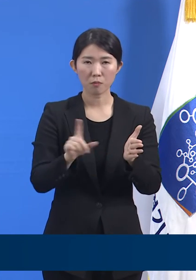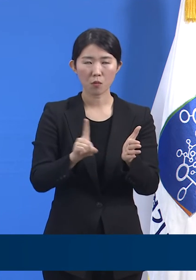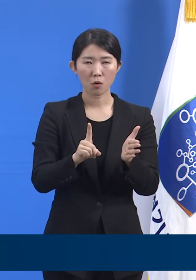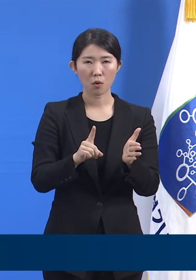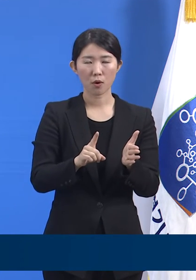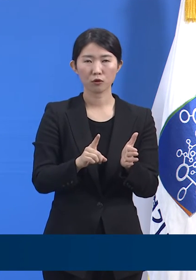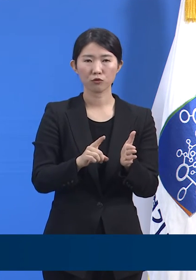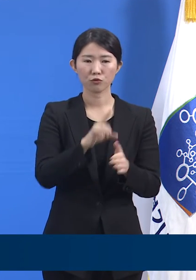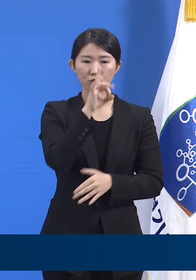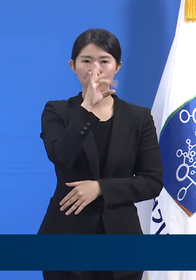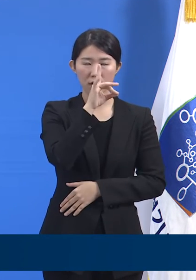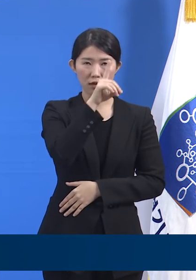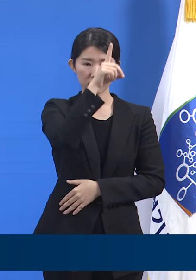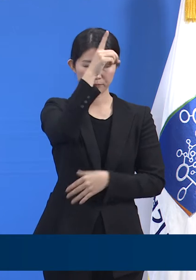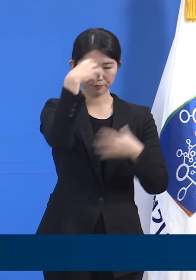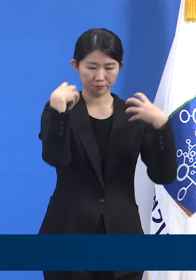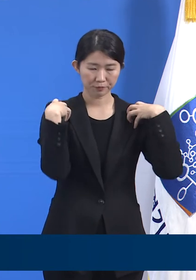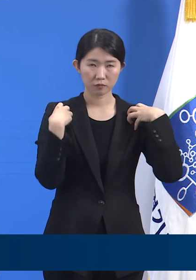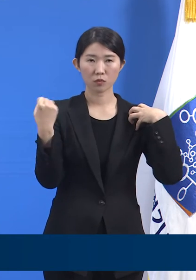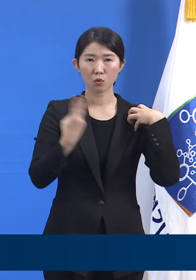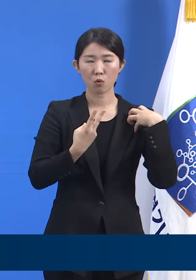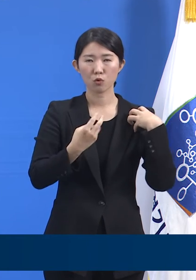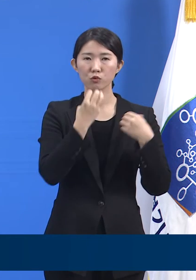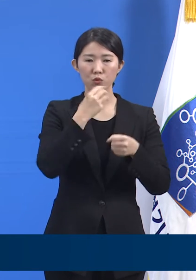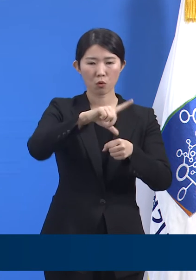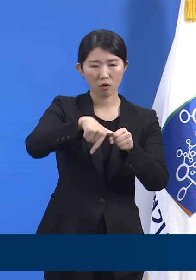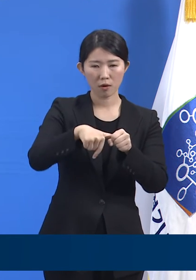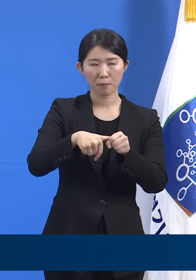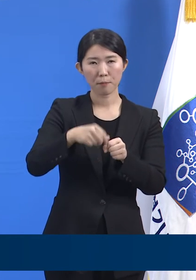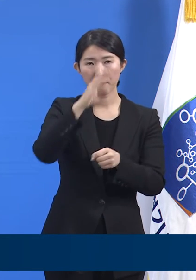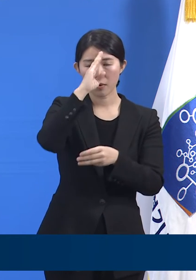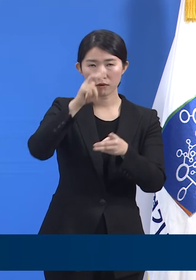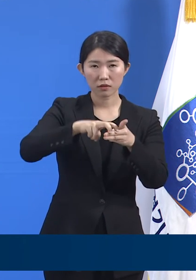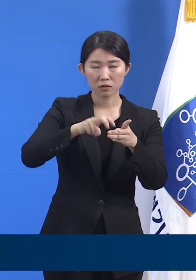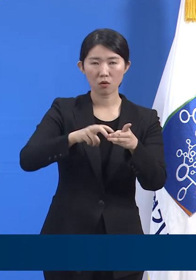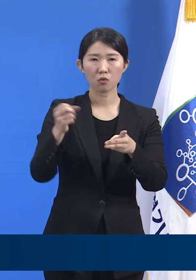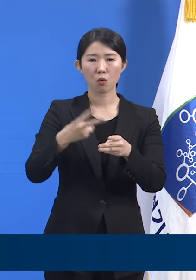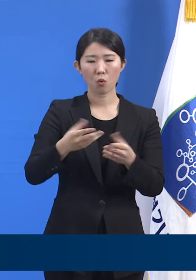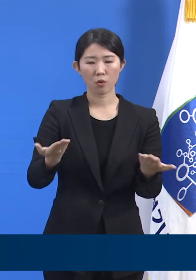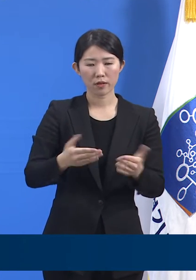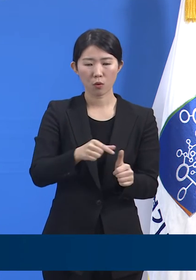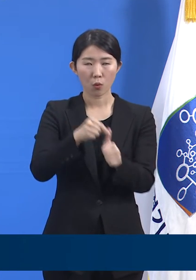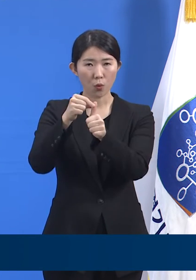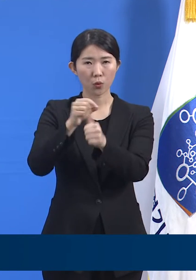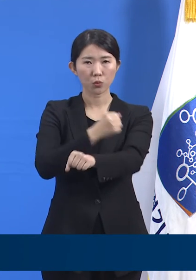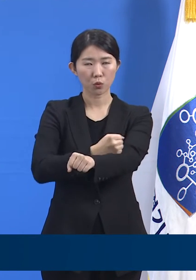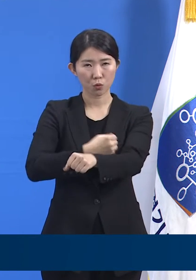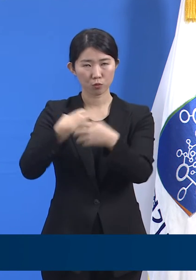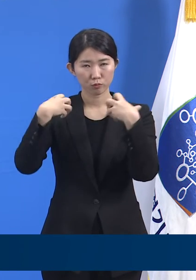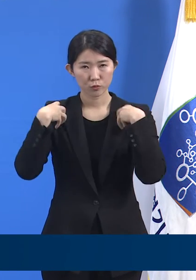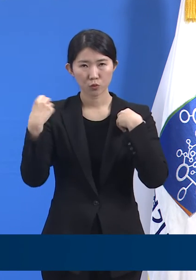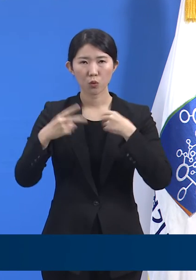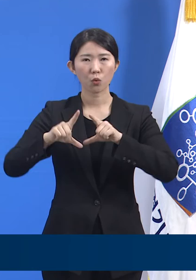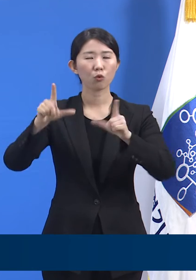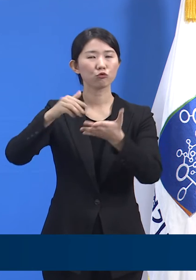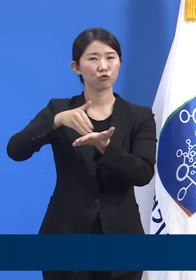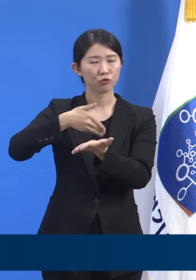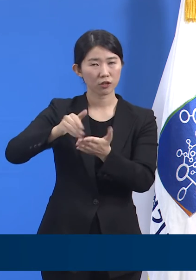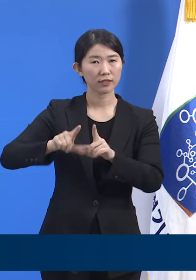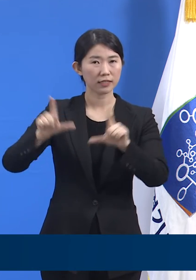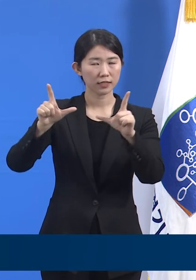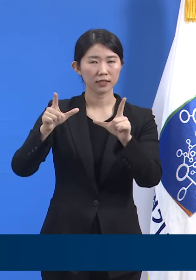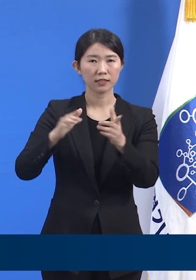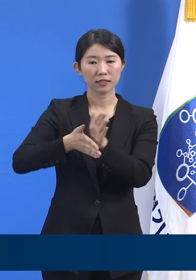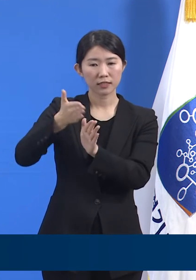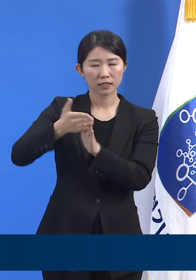수도권 질병대응센터, 고용노동부, 동두천시 등 관련 기관과 동두천시